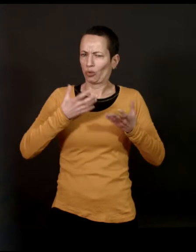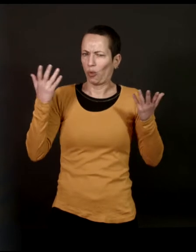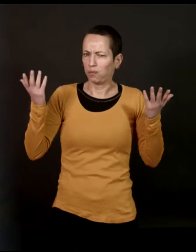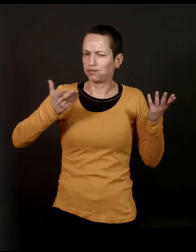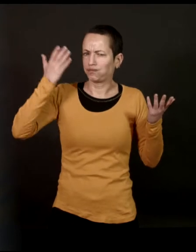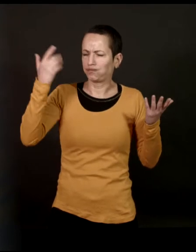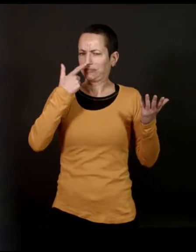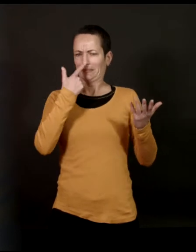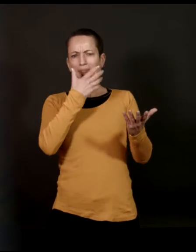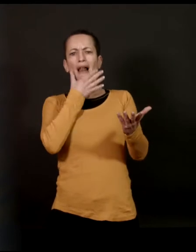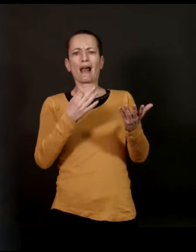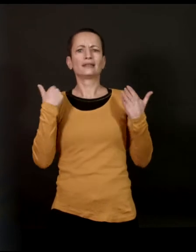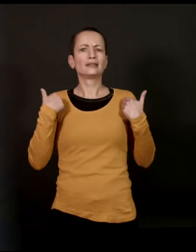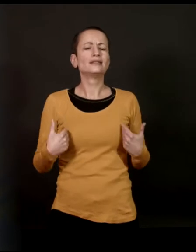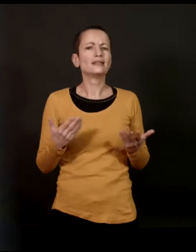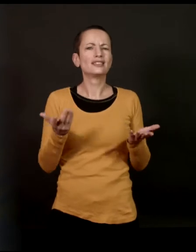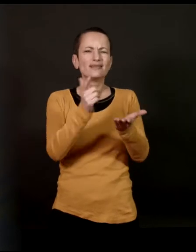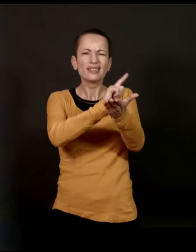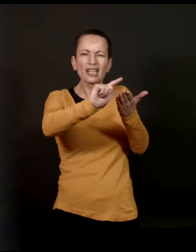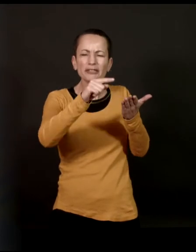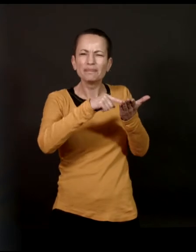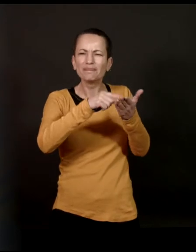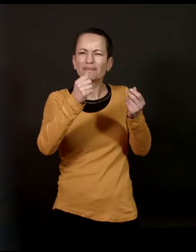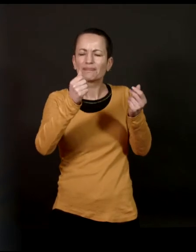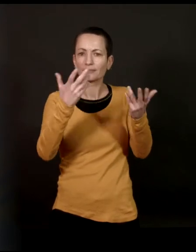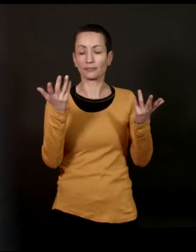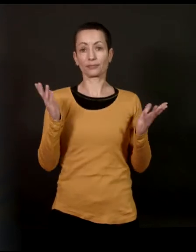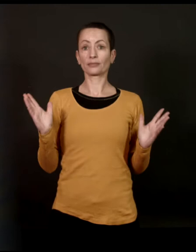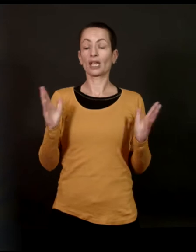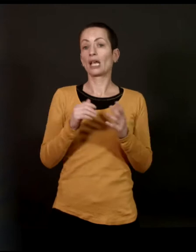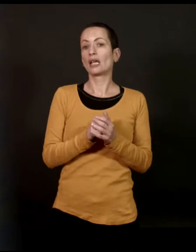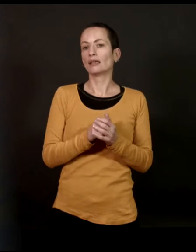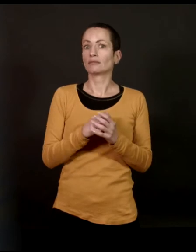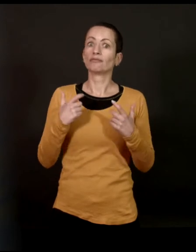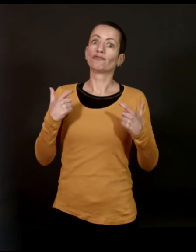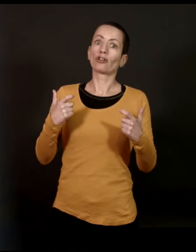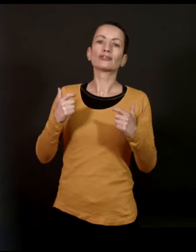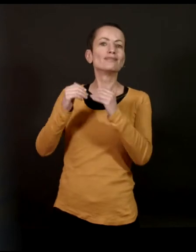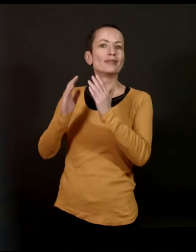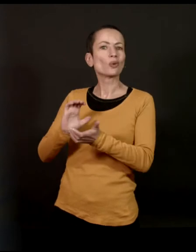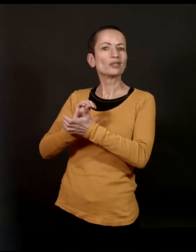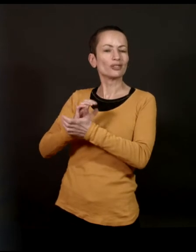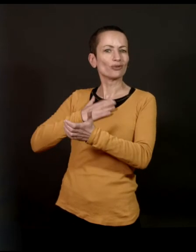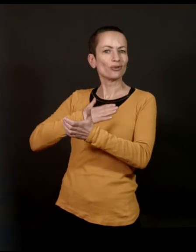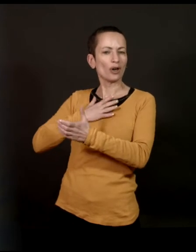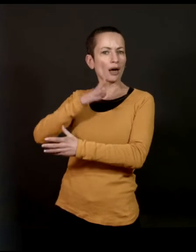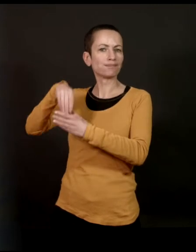un peu emphatique et je me sens un peu mal à l'aise avec avec l'appellation. Et alors, par bonheur, les éditions d'Olivier où